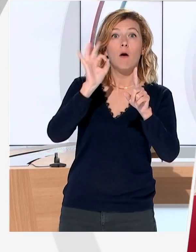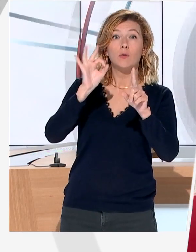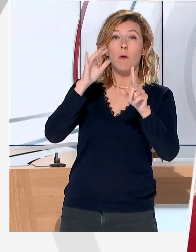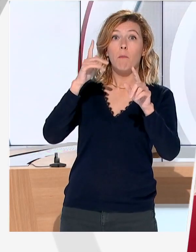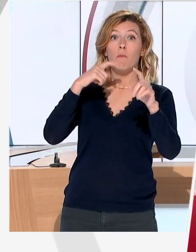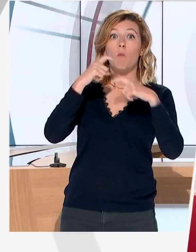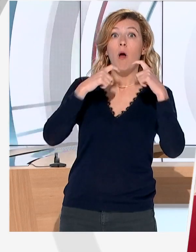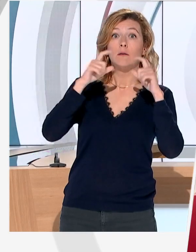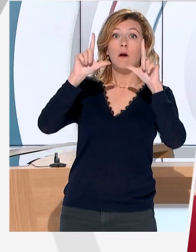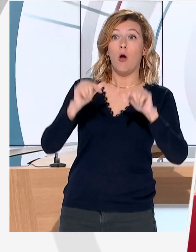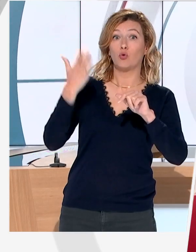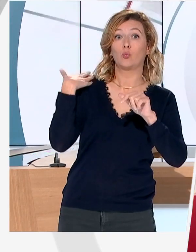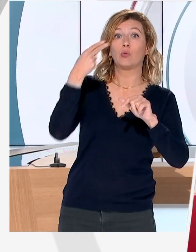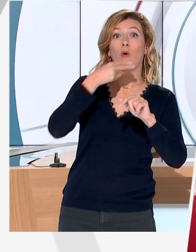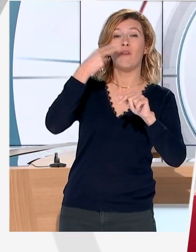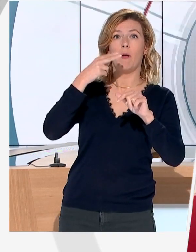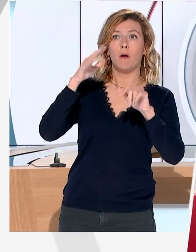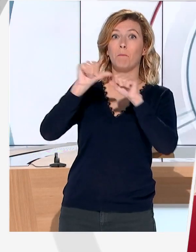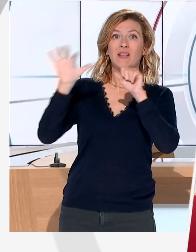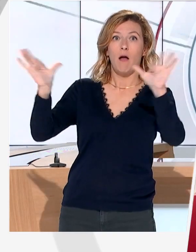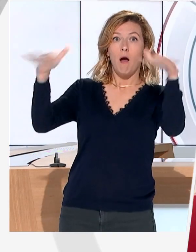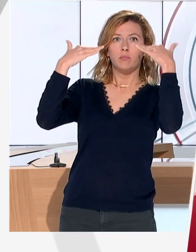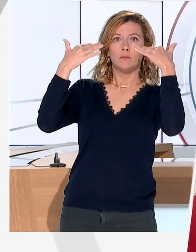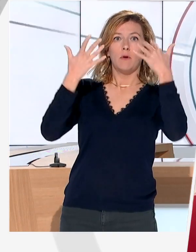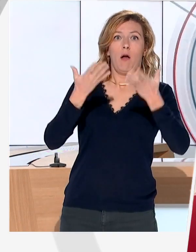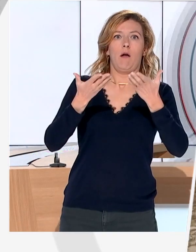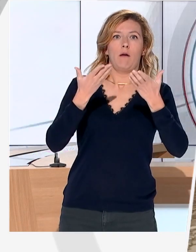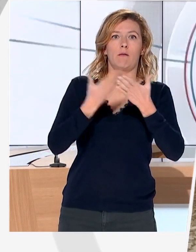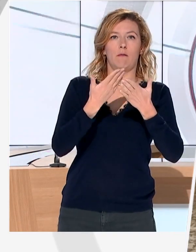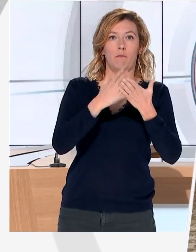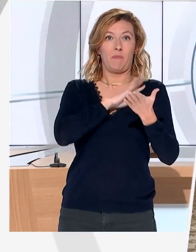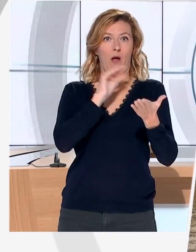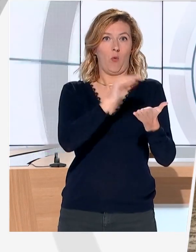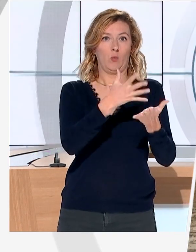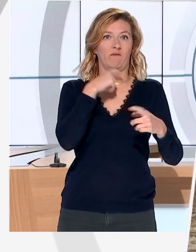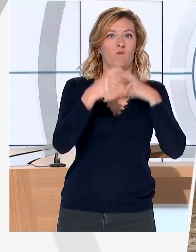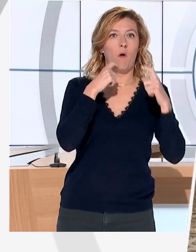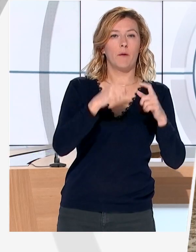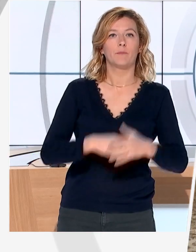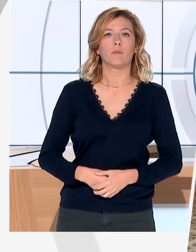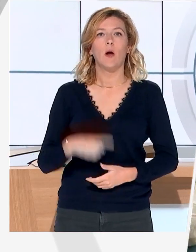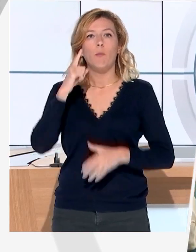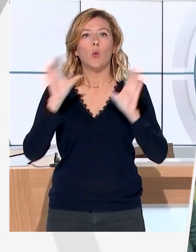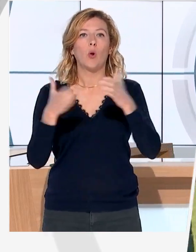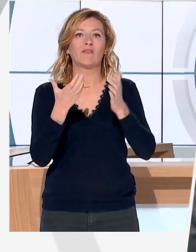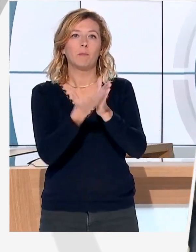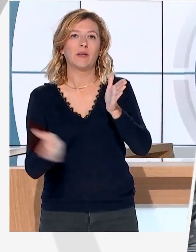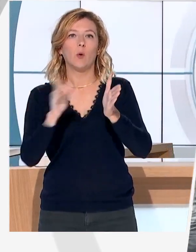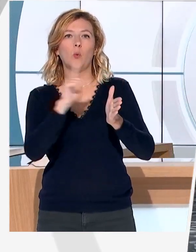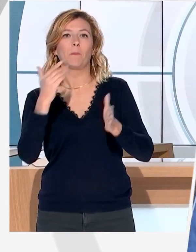partir du mois de novembre, curieusement à cause de ces incidents violents. Pour le collectif Bassine non merci, c'est une manœuvre de diversion.